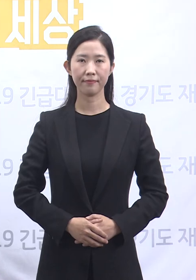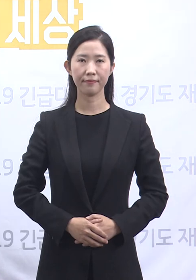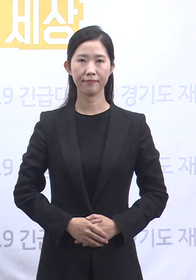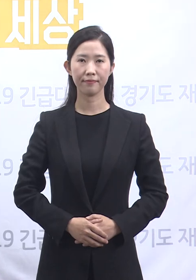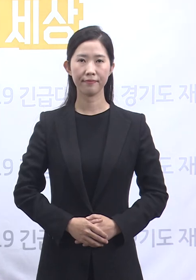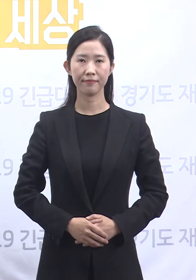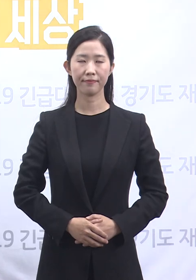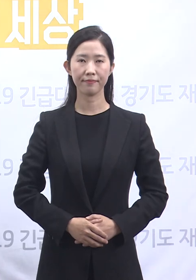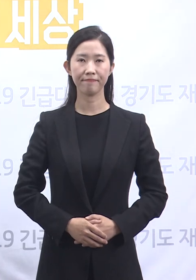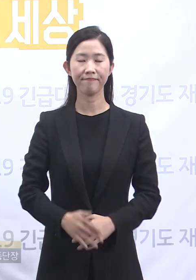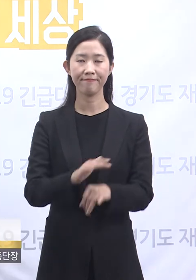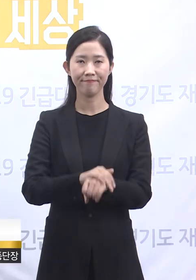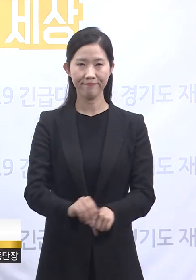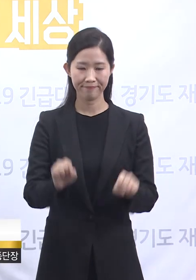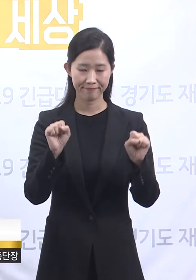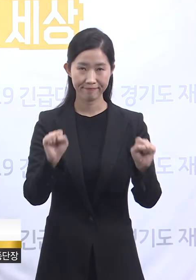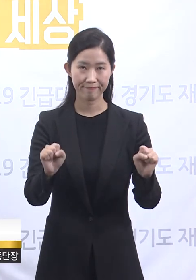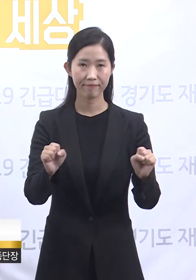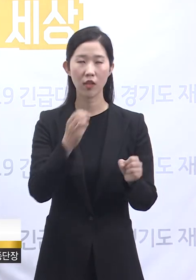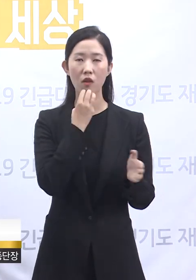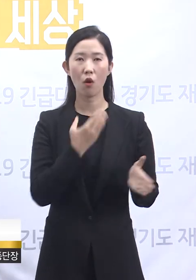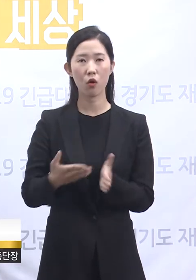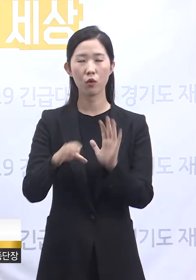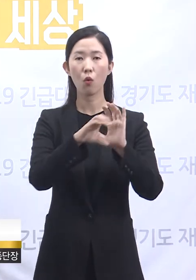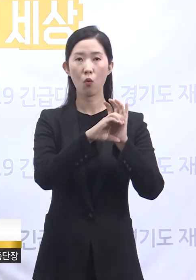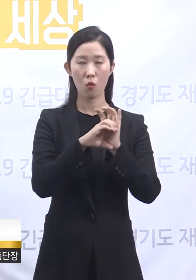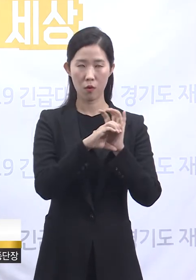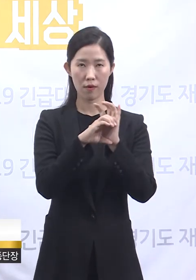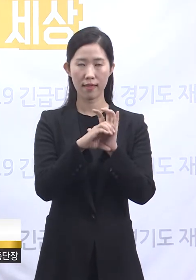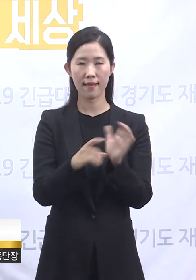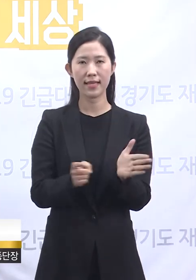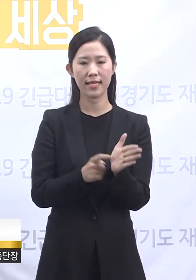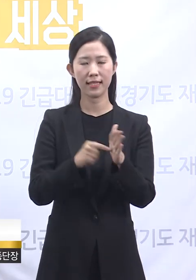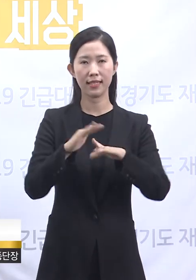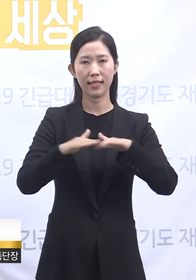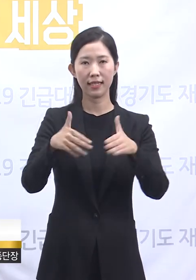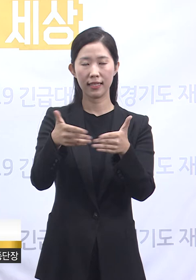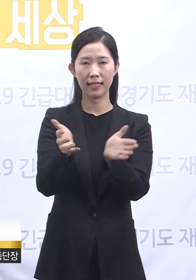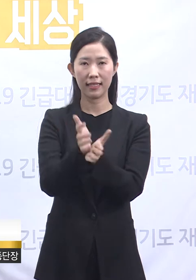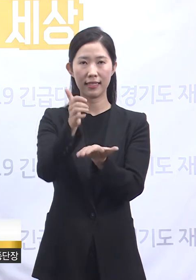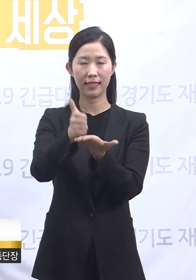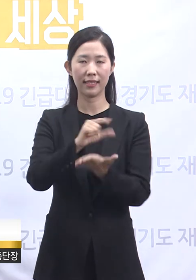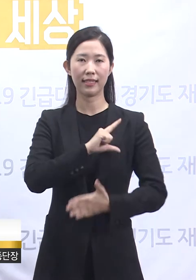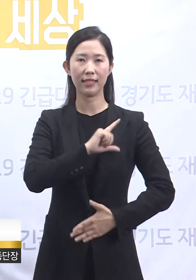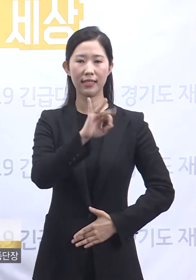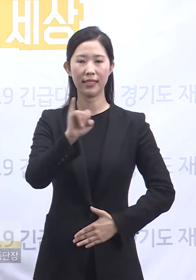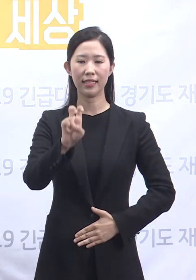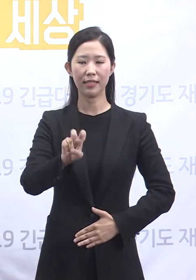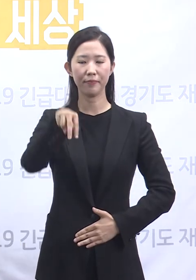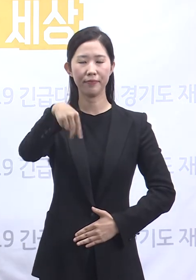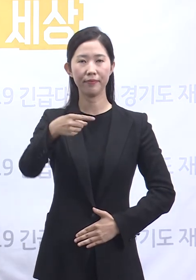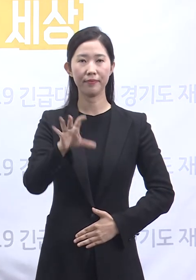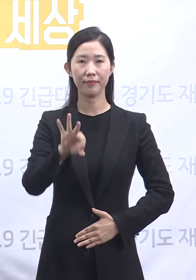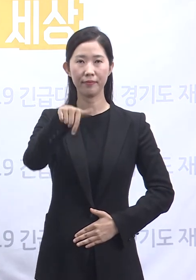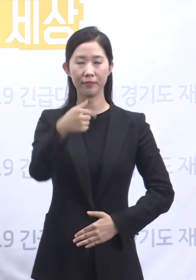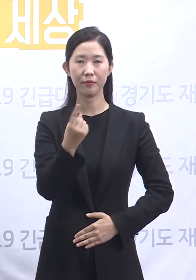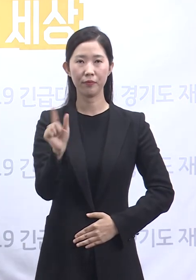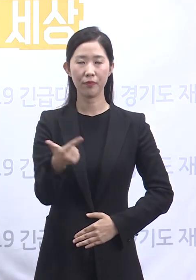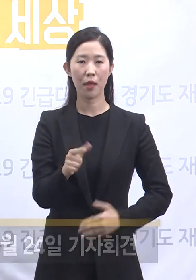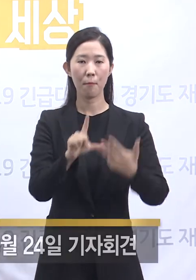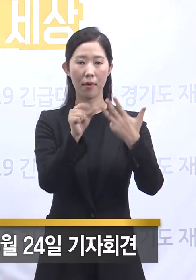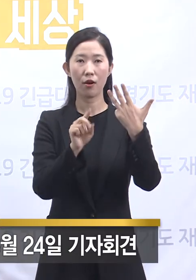네, 안녕하십니까. 경기도 코로나19 긴급대책단의 임승관입니다. 8월 24일 월요일